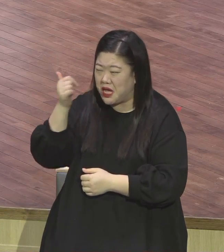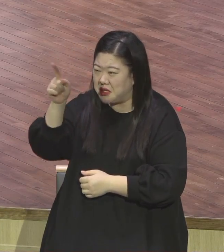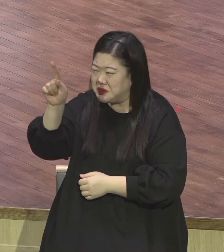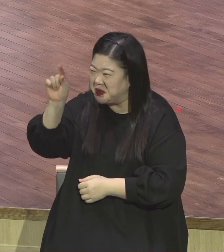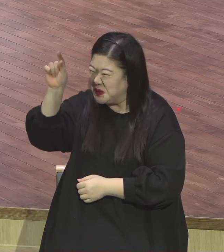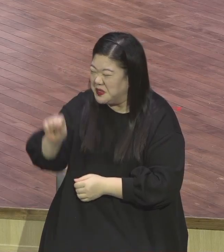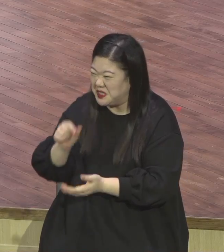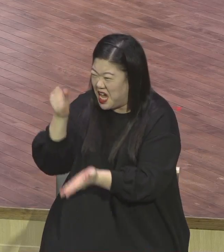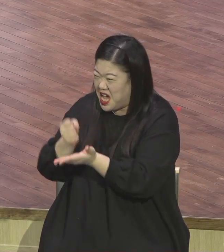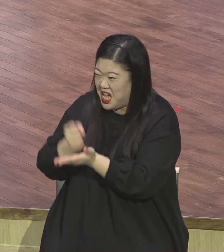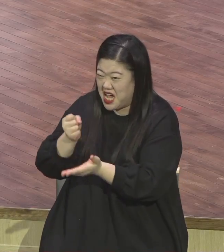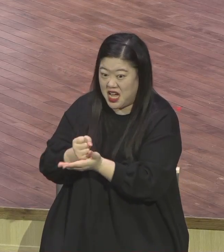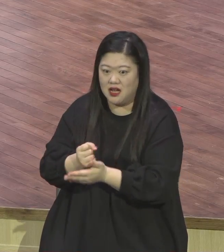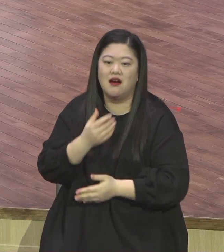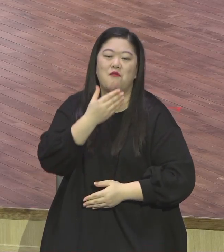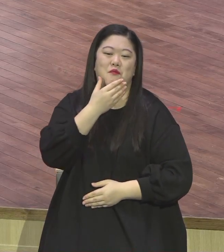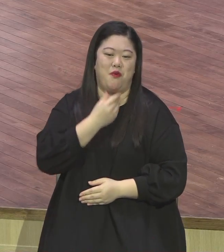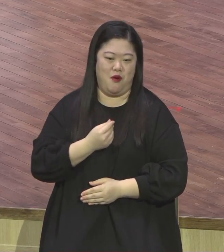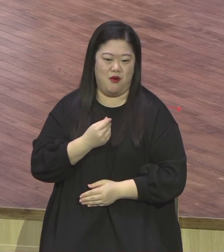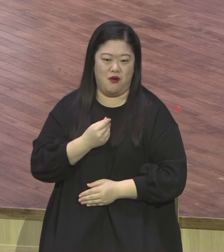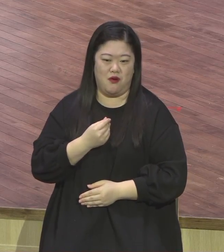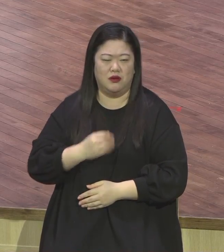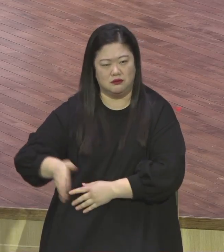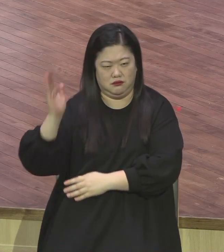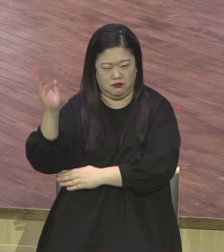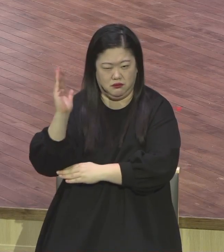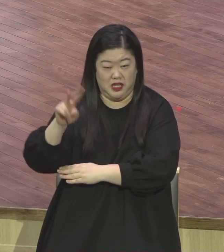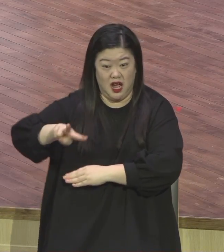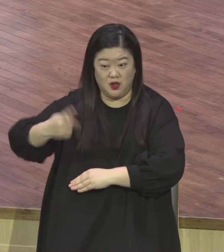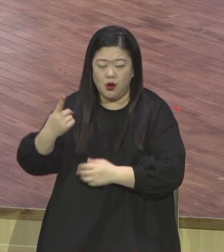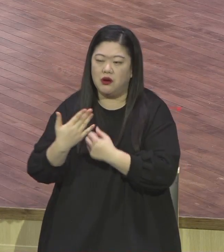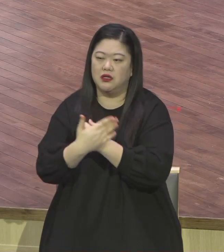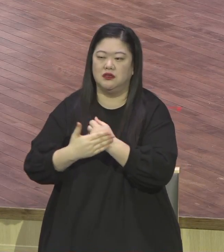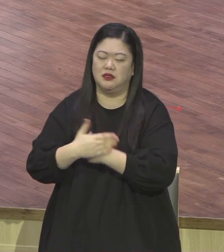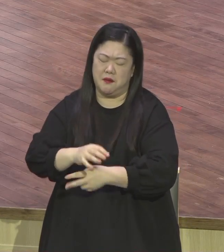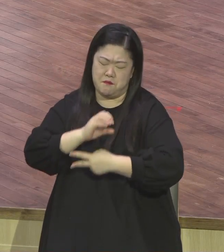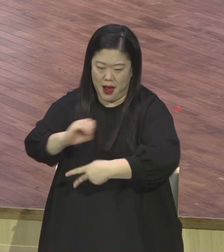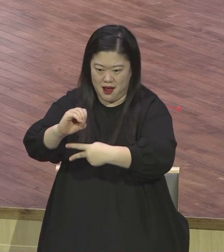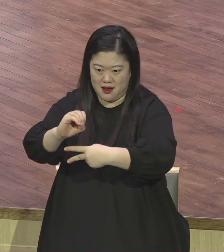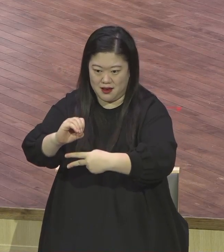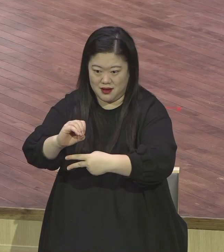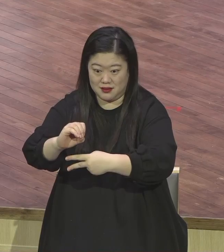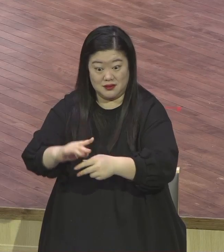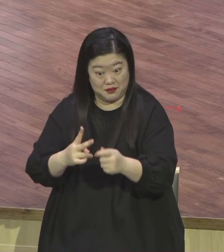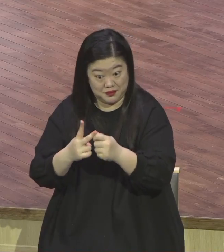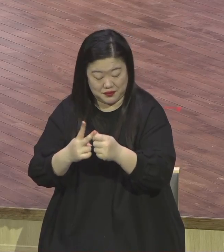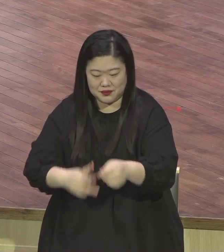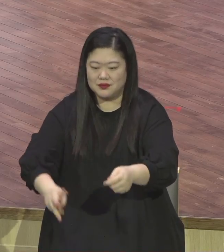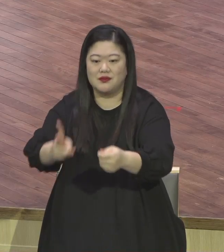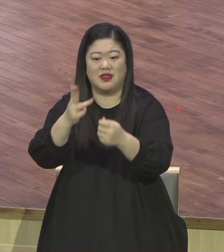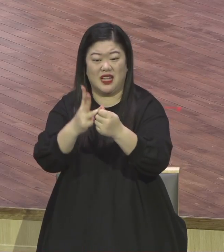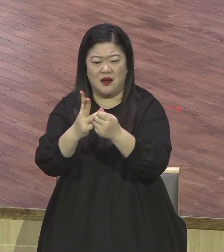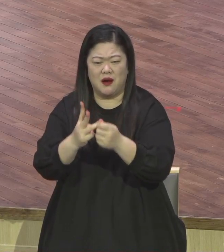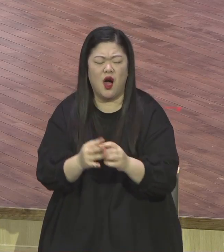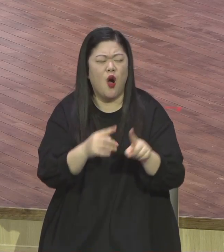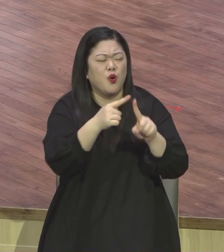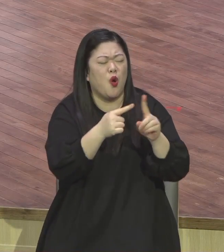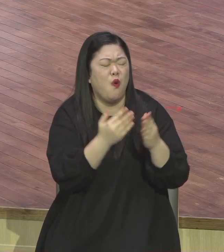복이 있나니 백날 설교를 들어도 은혜 받지 못할 것임이요 교회에 나오라고 통사정해야 나오는 자는 복이